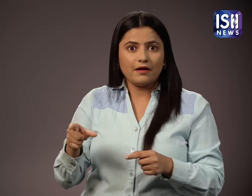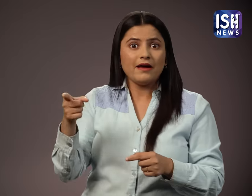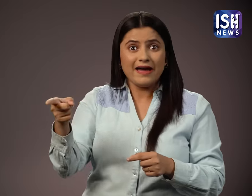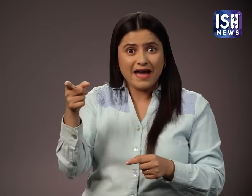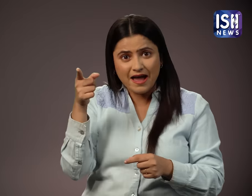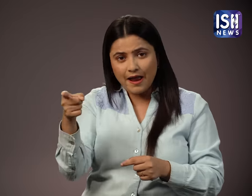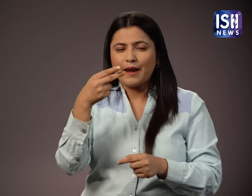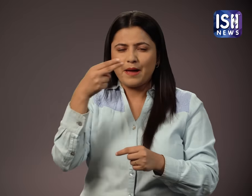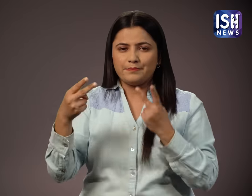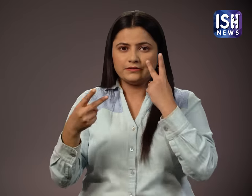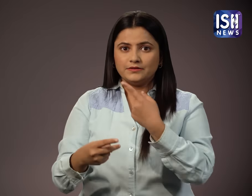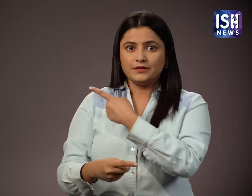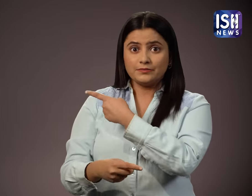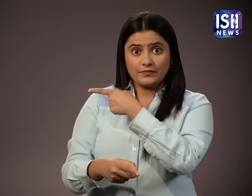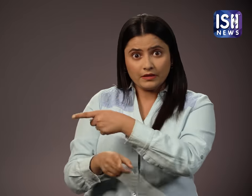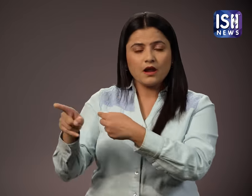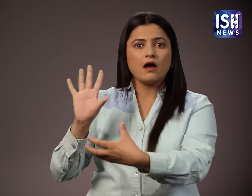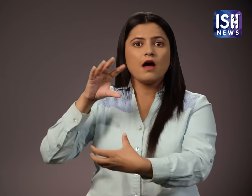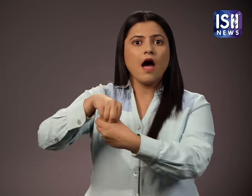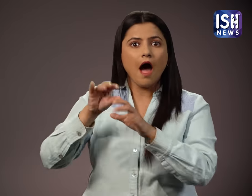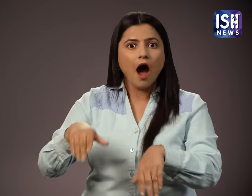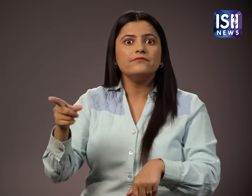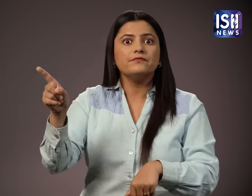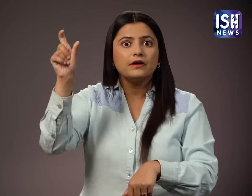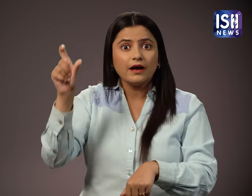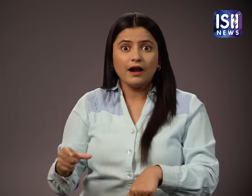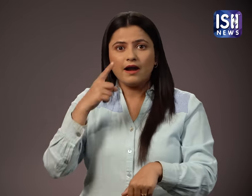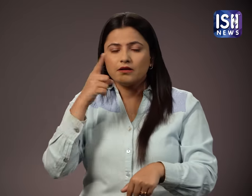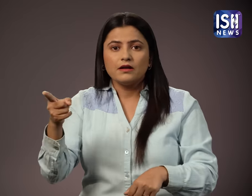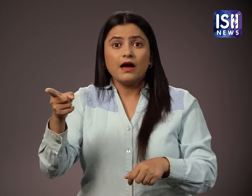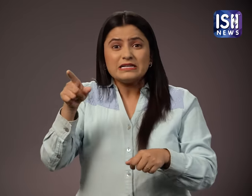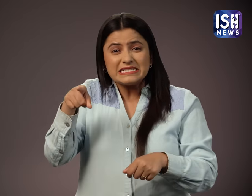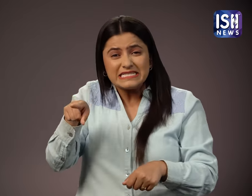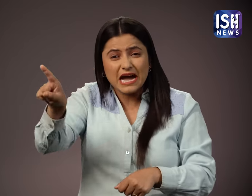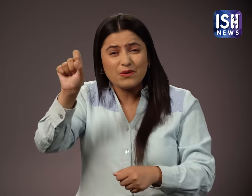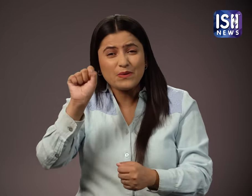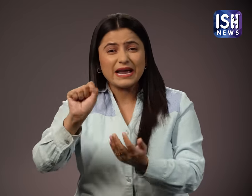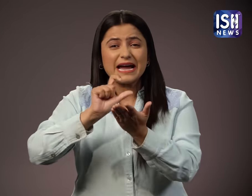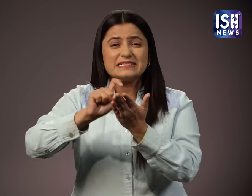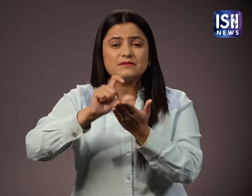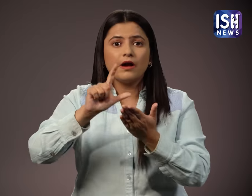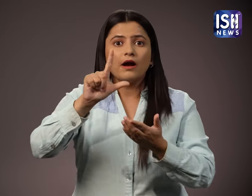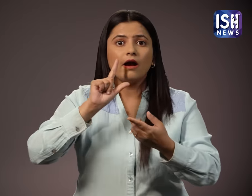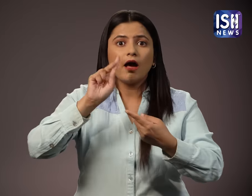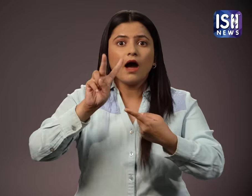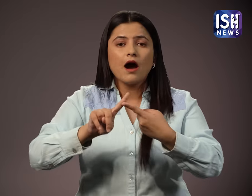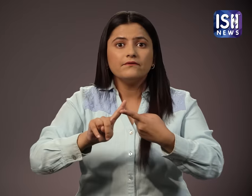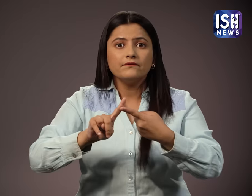डेजिया ब्लाकवेल के रूप में पहचानी जाने वाली महिला ने लूट को इंस्टाग्राम पर लाइफ स्ट्रीम किया था